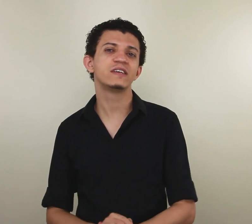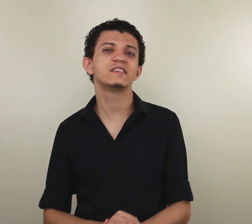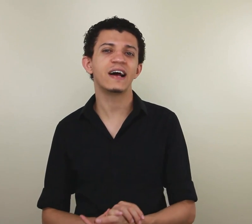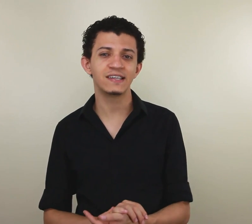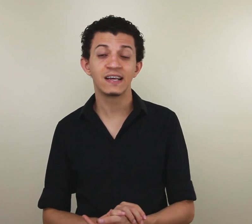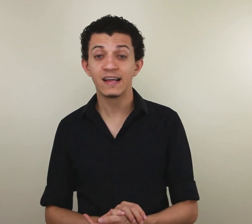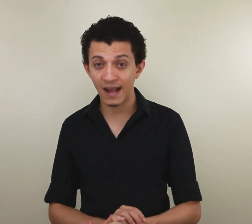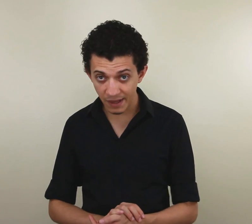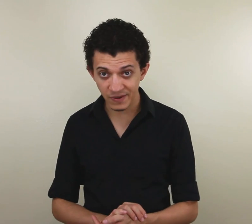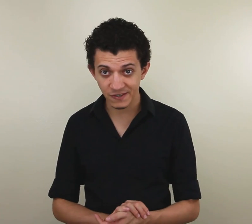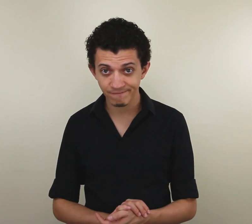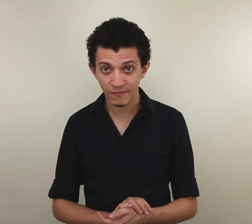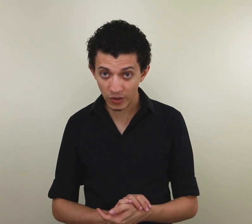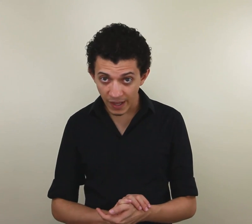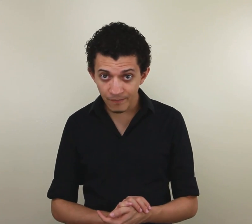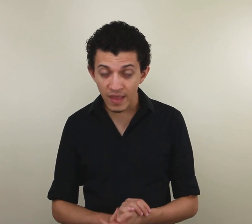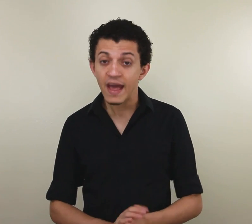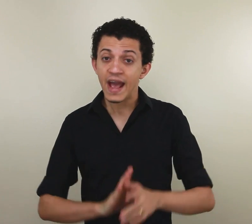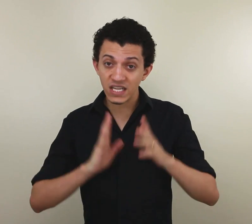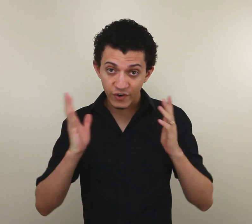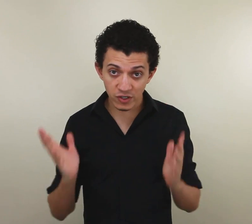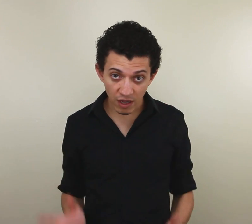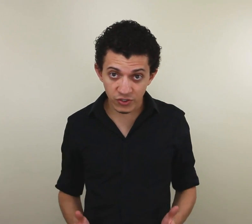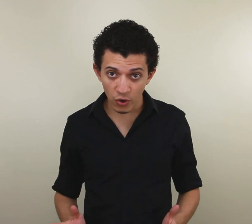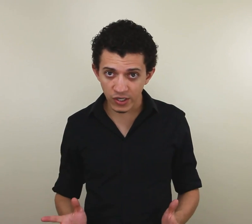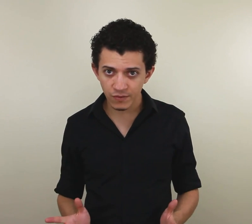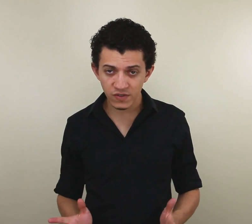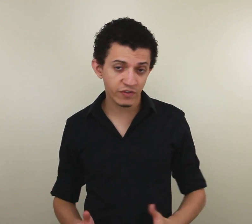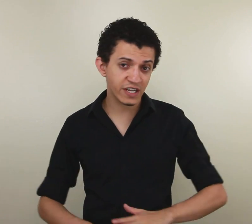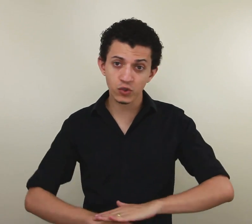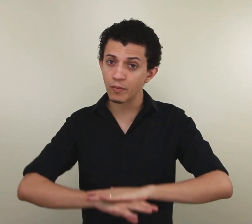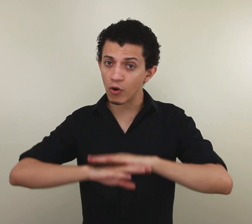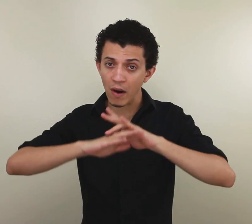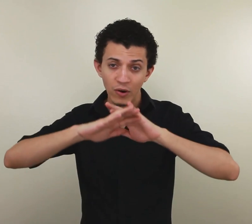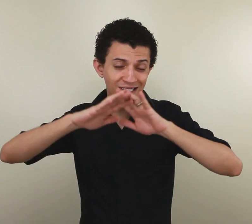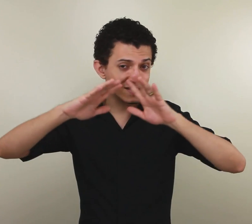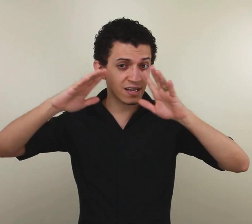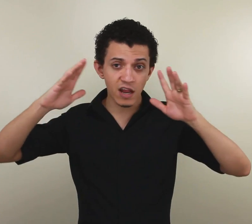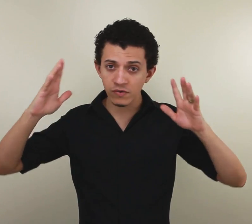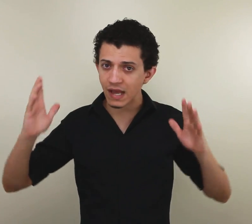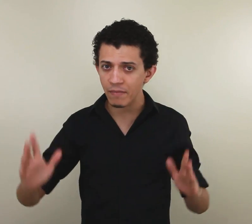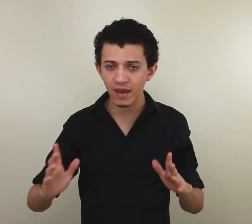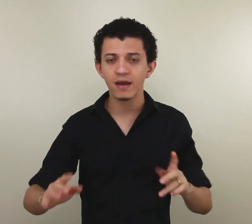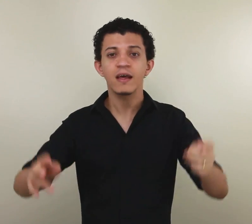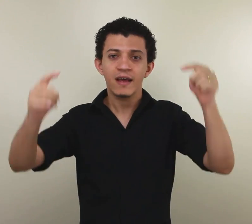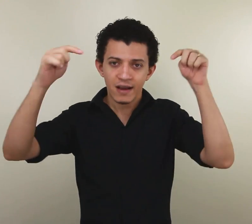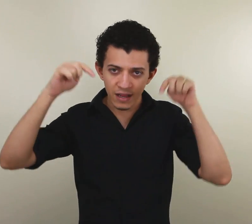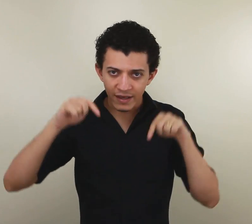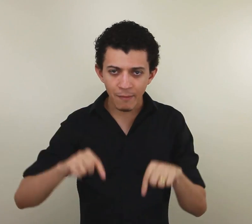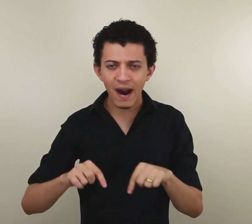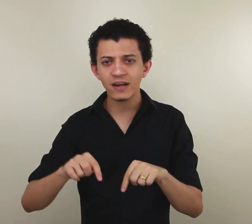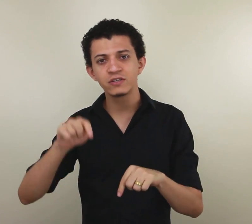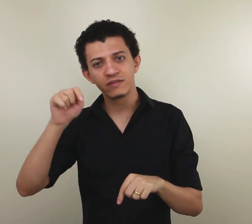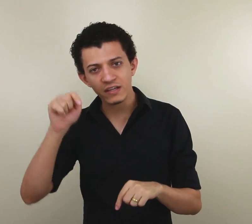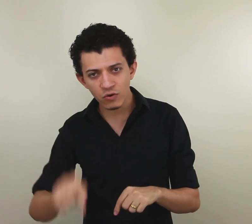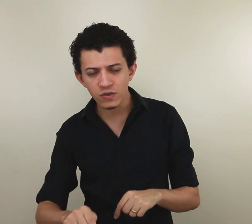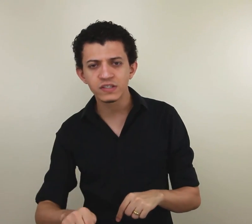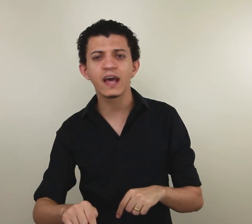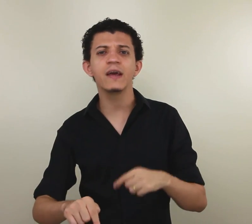desses sinais na Libras. Ok? Essa foi a nossa aula de hoje. Se você descobriu alguma coisa que você não sabia, clica aqui abaixo. Dê seu gostei.